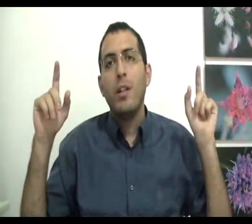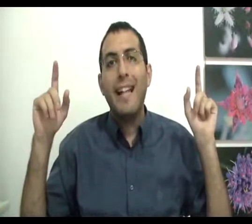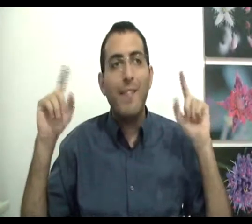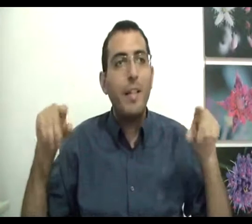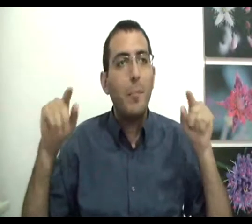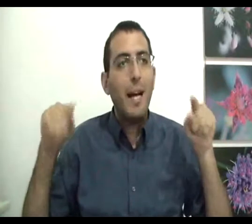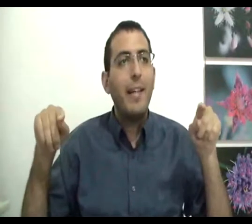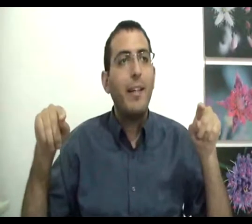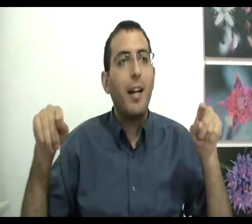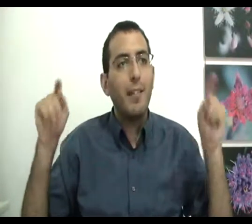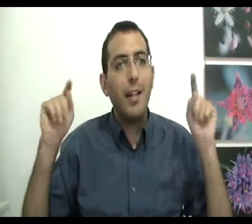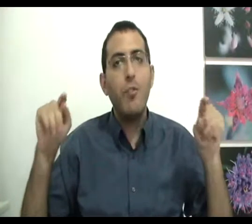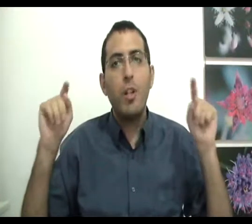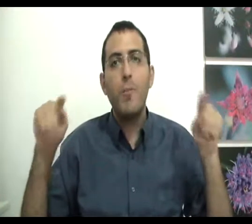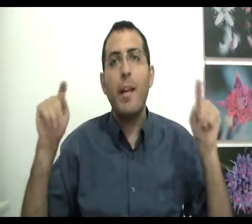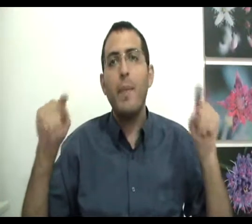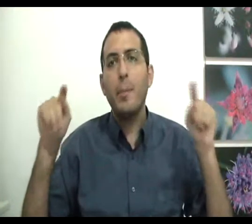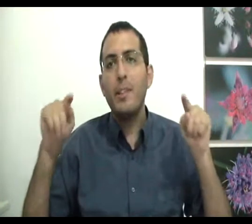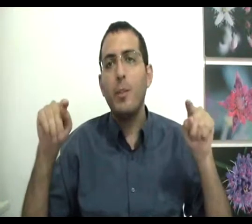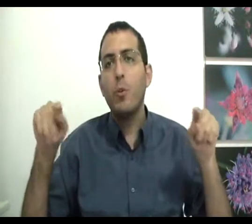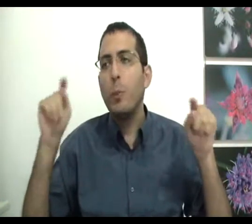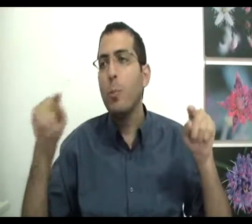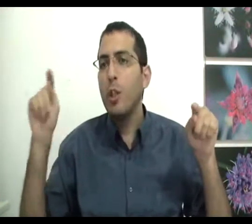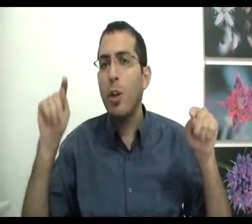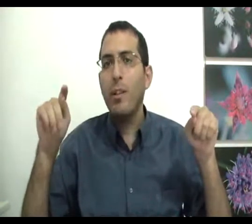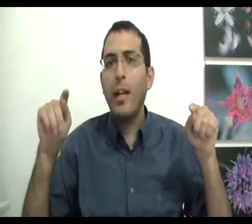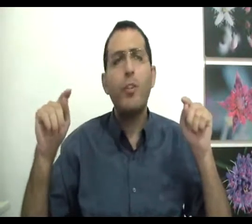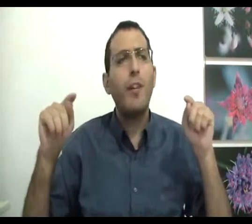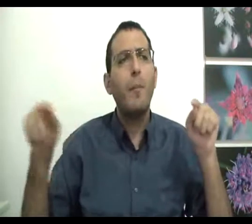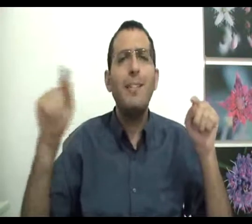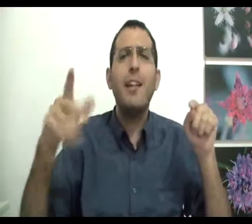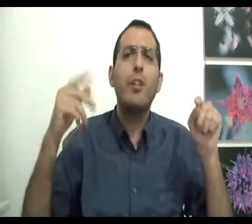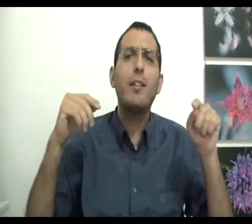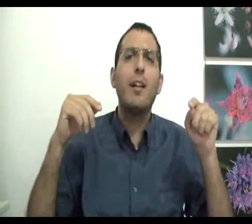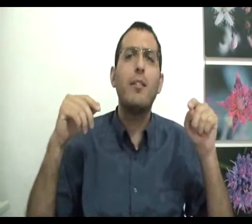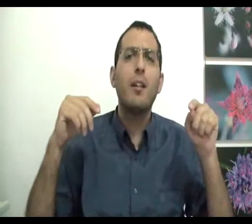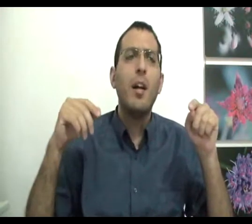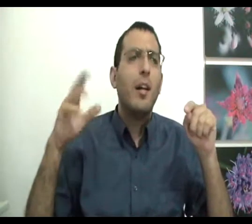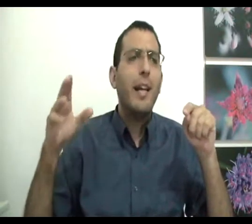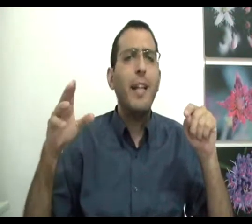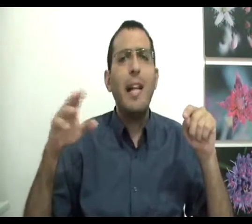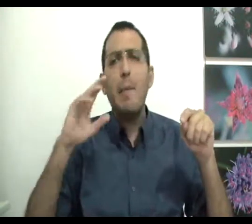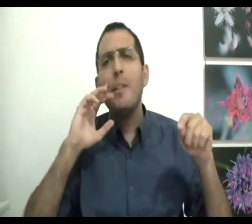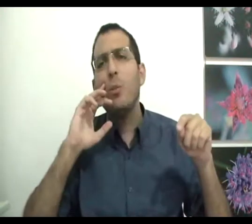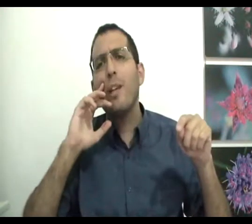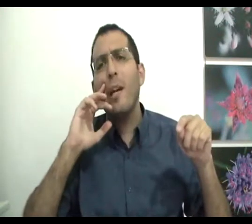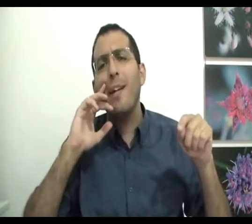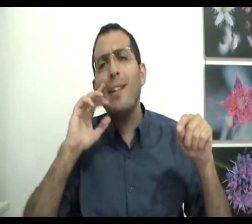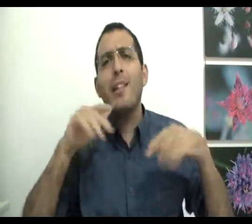להבין מהי התכלית של אשמה קיימת המציאות, משום שכל תכלית נשאל ומה התכלית של התכלית? נגיד למה המציאות קיימת? כדי